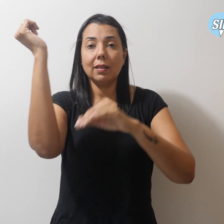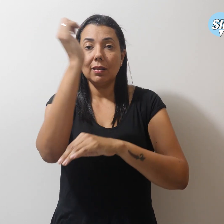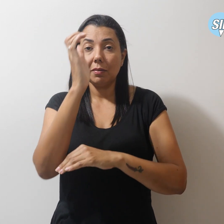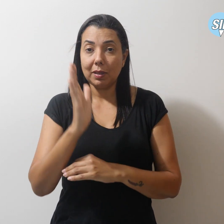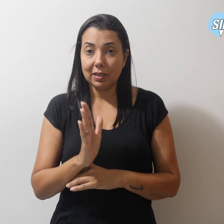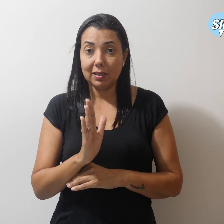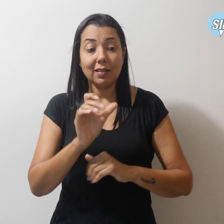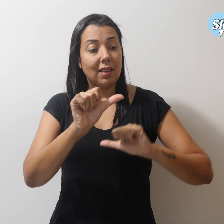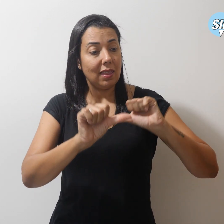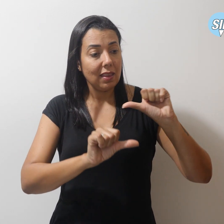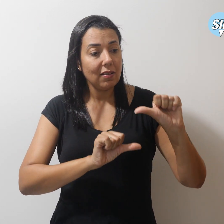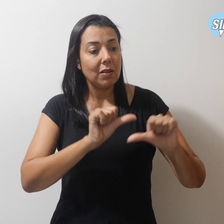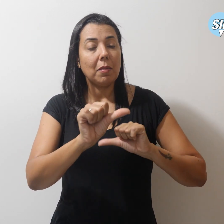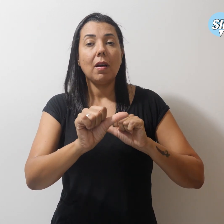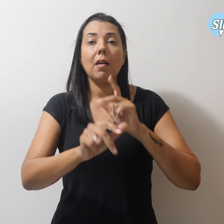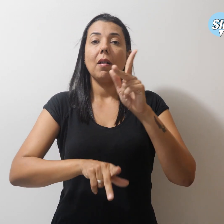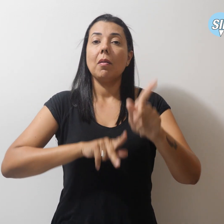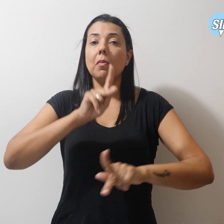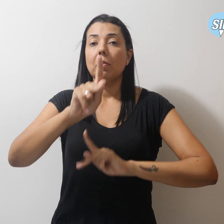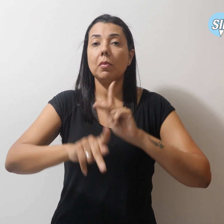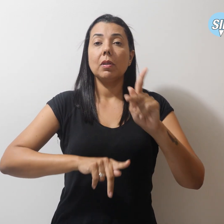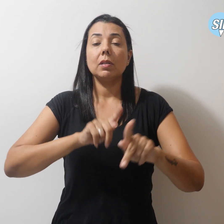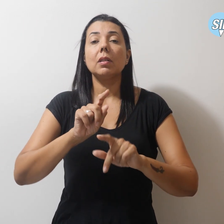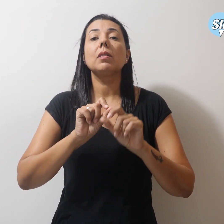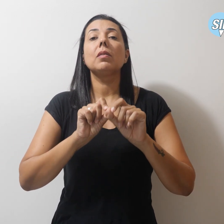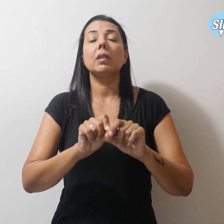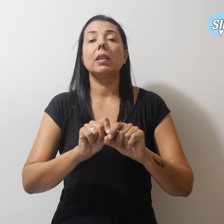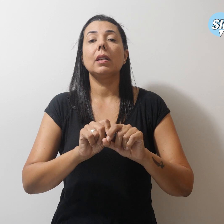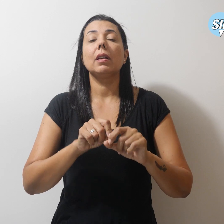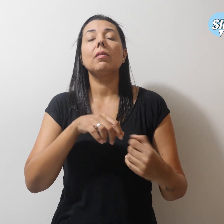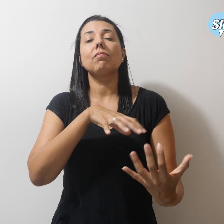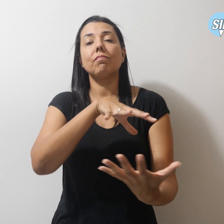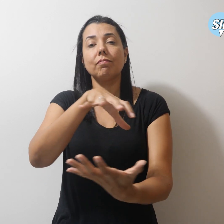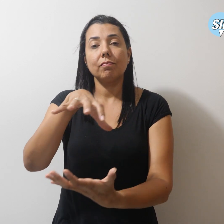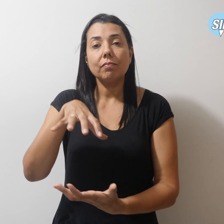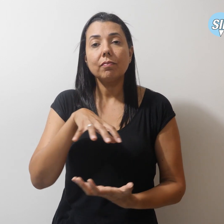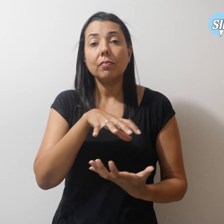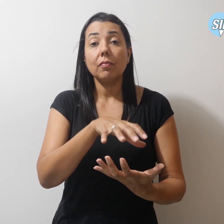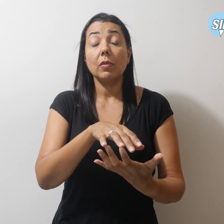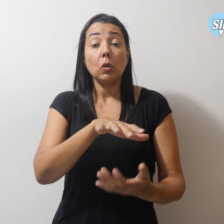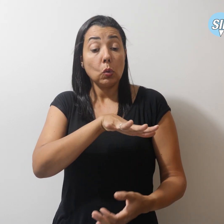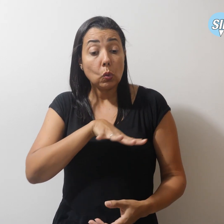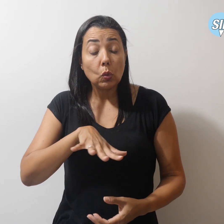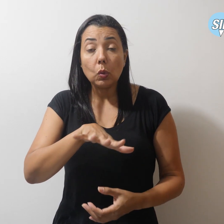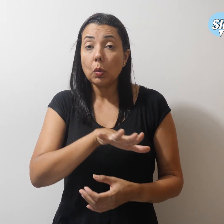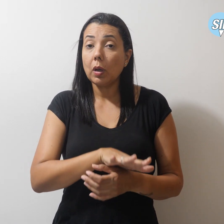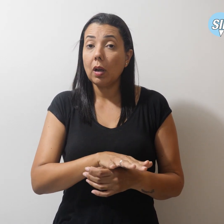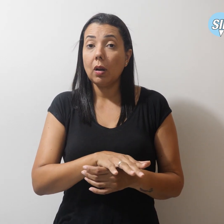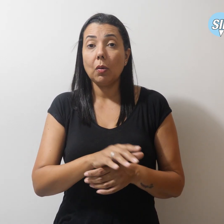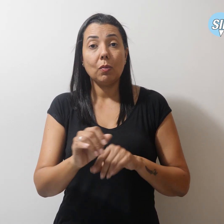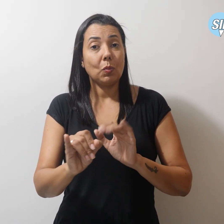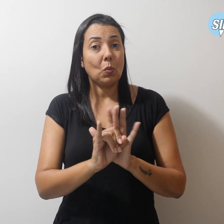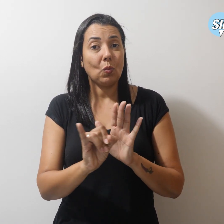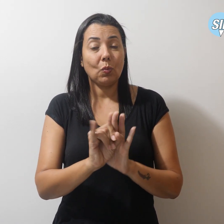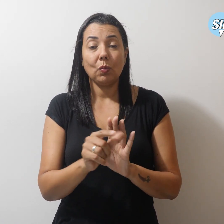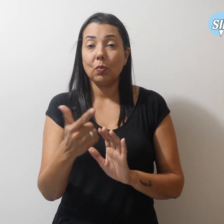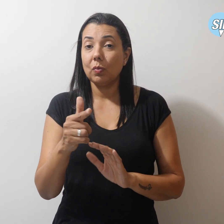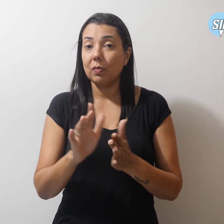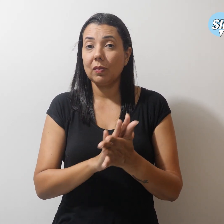transformar a nação num párea mundial e num território sem identidade. Uma mera